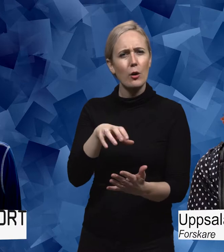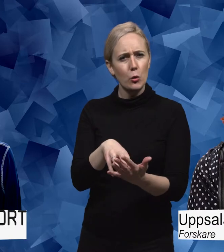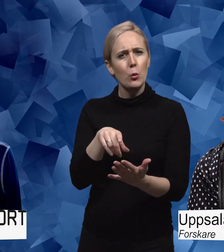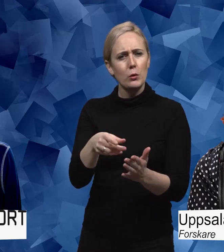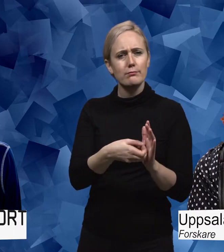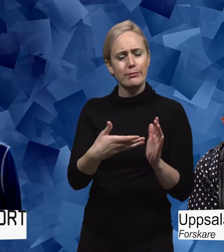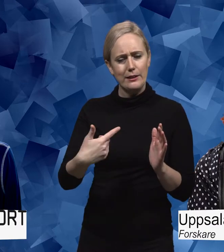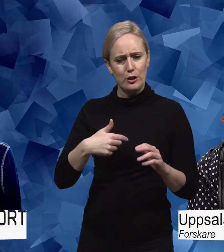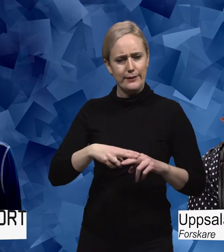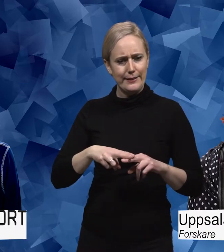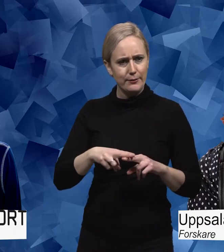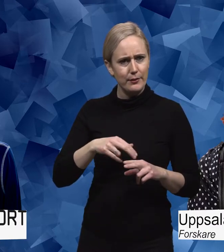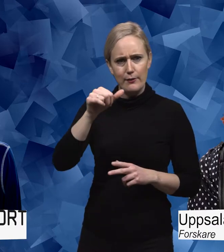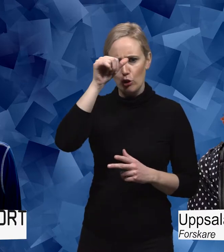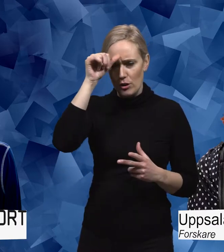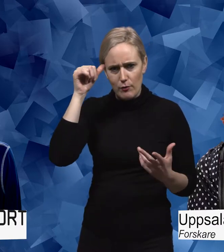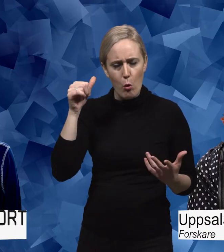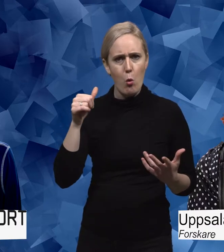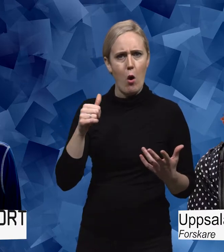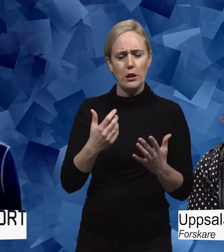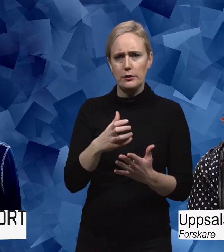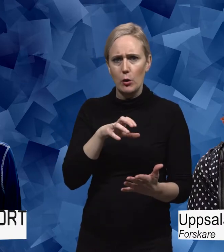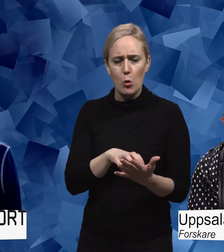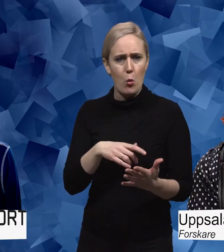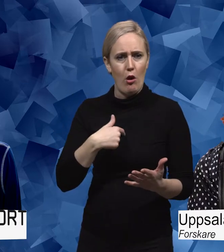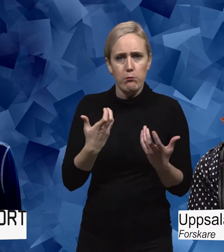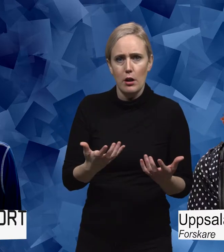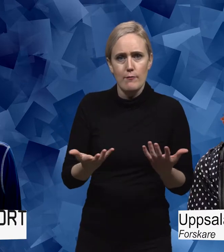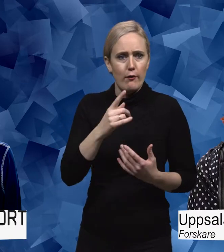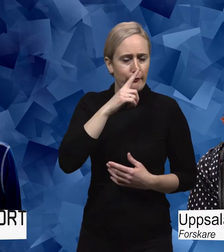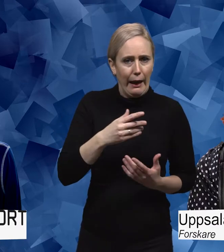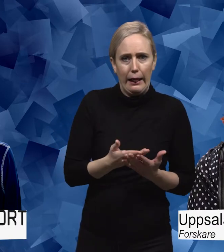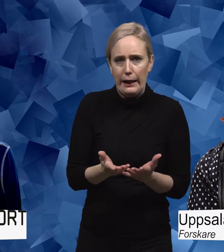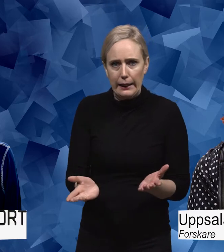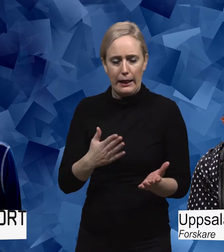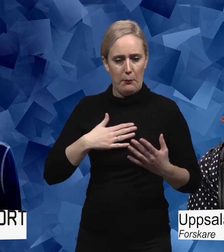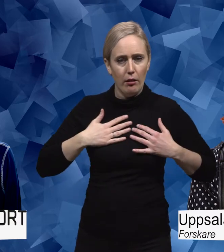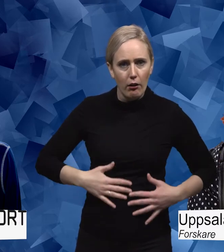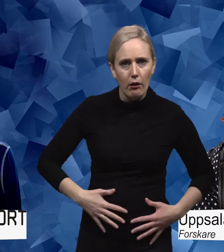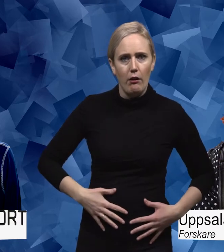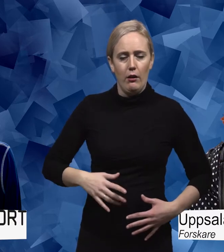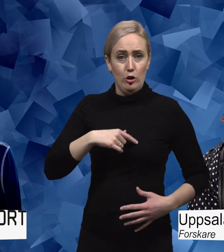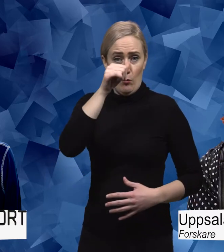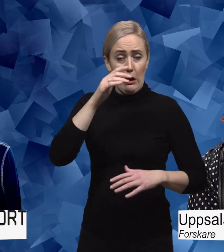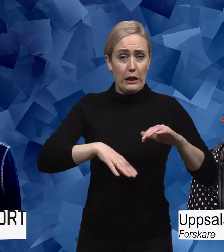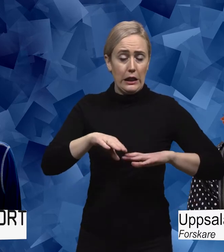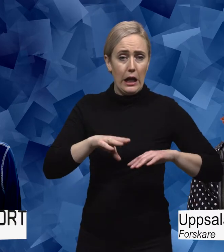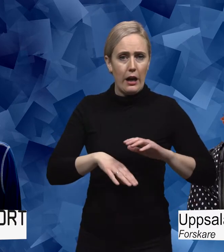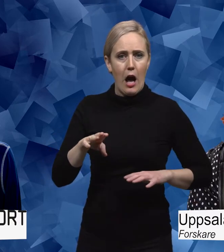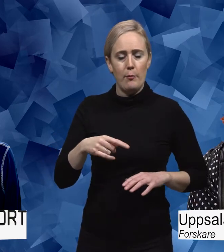svårt det här i tonåren. Jag visste inte vad som var fel och det var svårt att hantera. Men när jag fick Parkinson-diagnosen, jag hade en annan diagnos